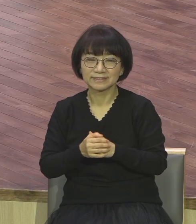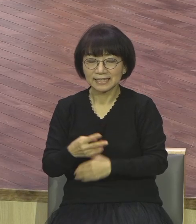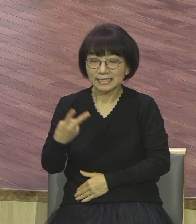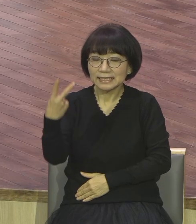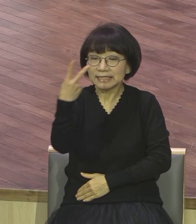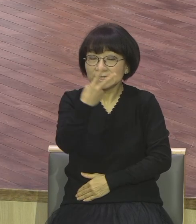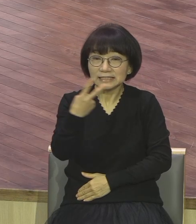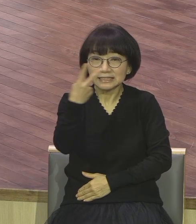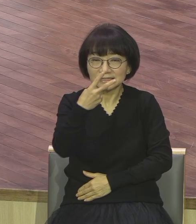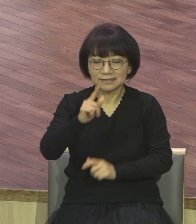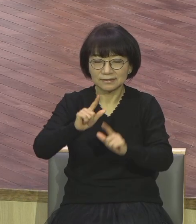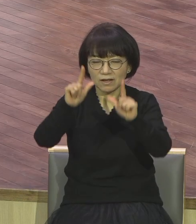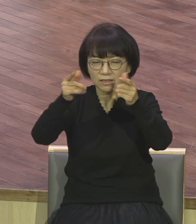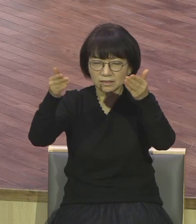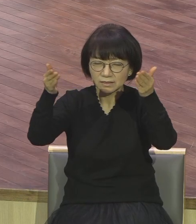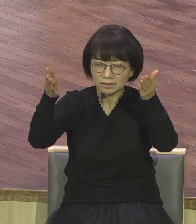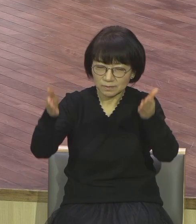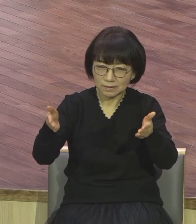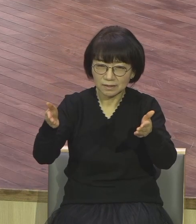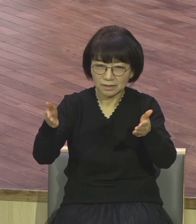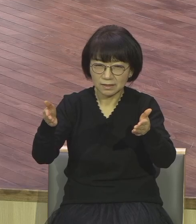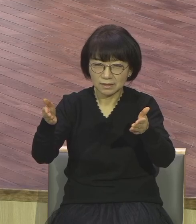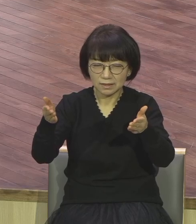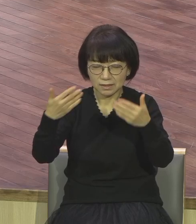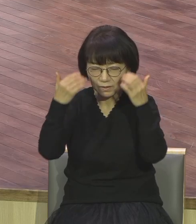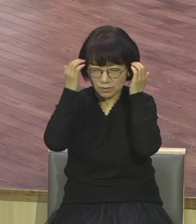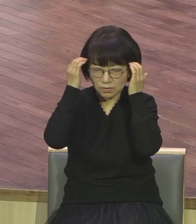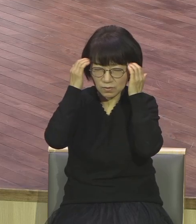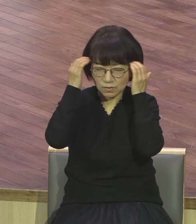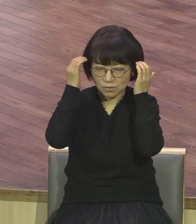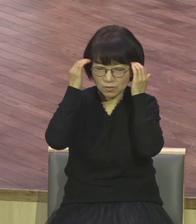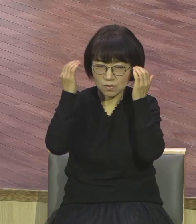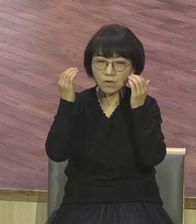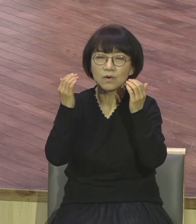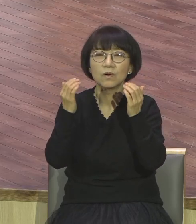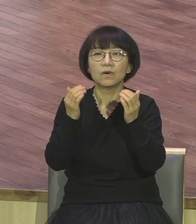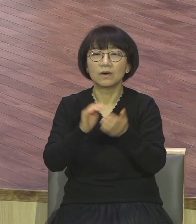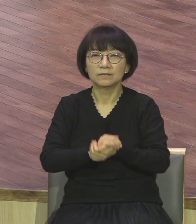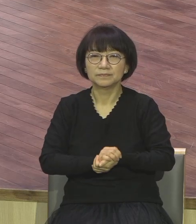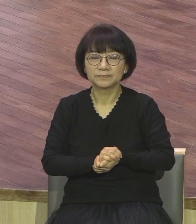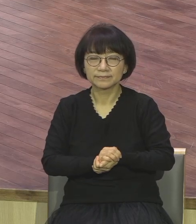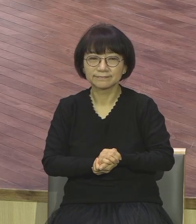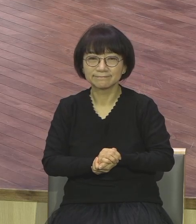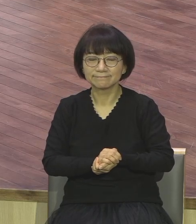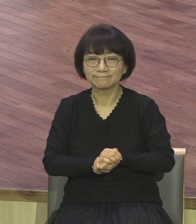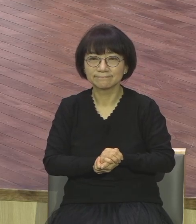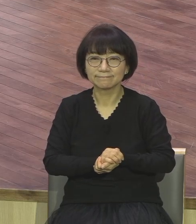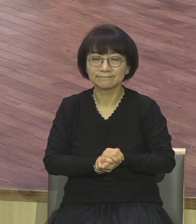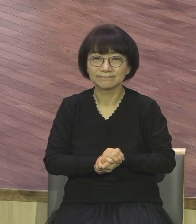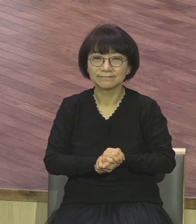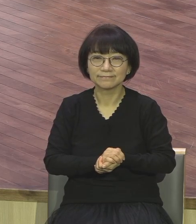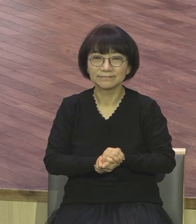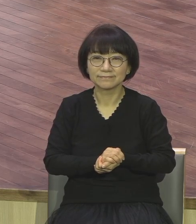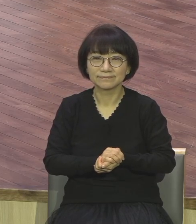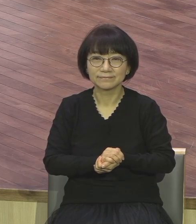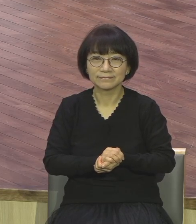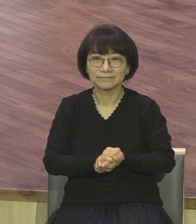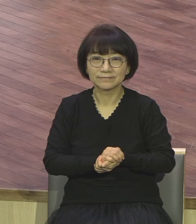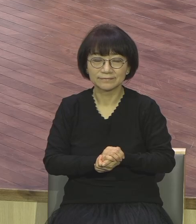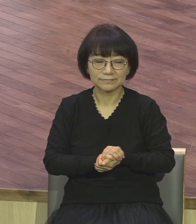이천년이면 길지요. 하나님 앞에서는 천년이 하루예요. 하나님 앞에서는 길다 짧다 없어요.